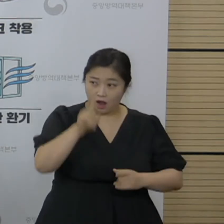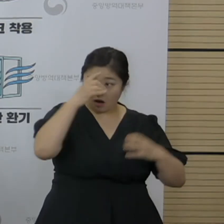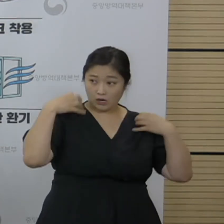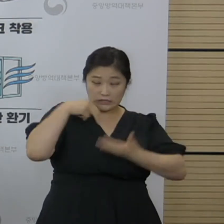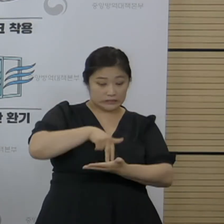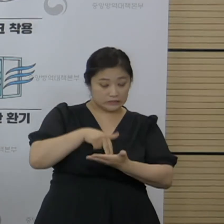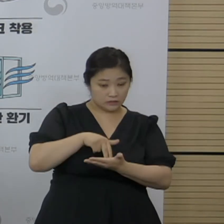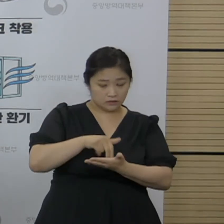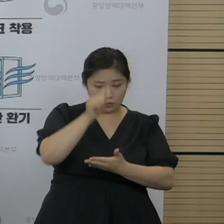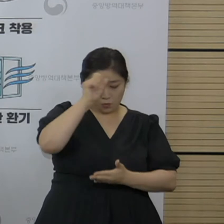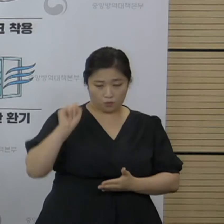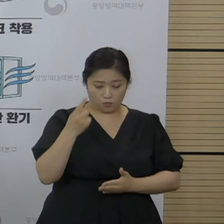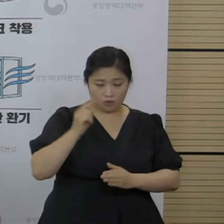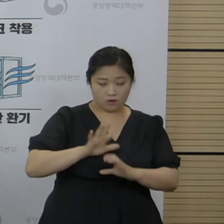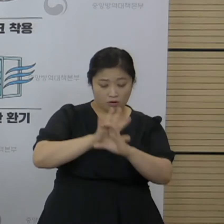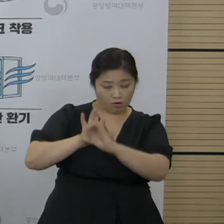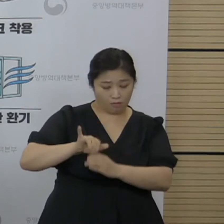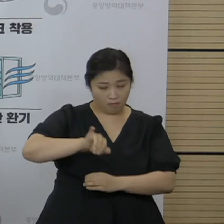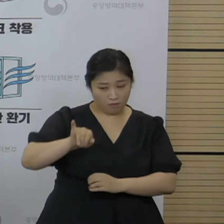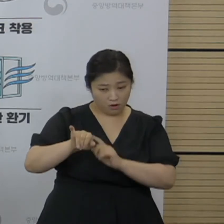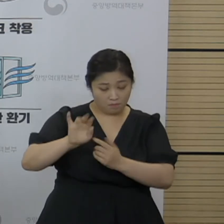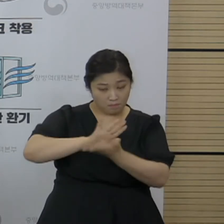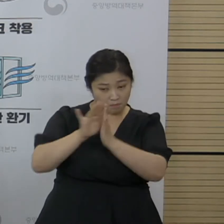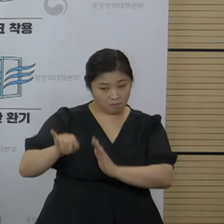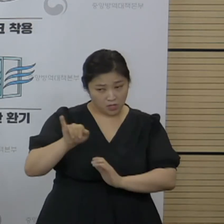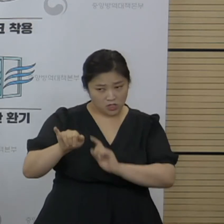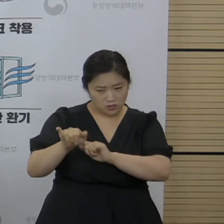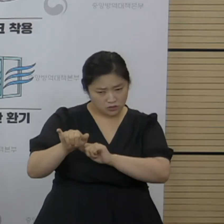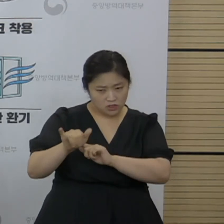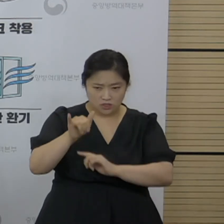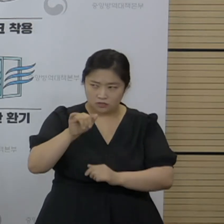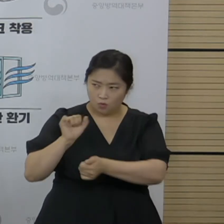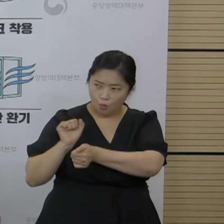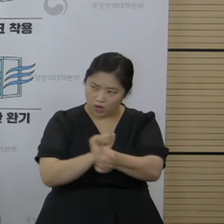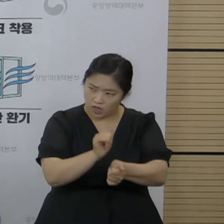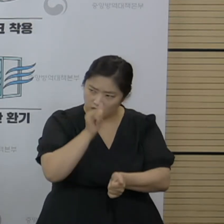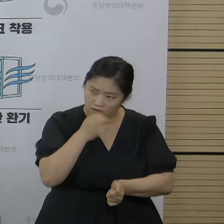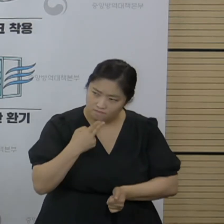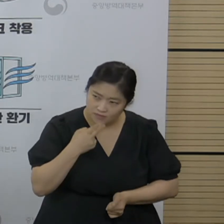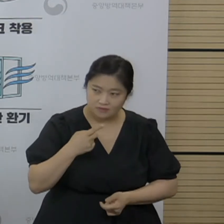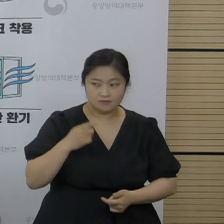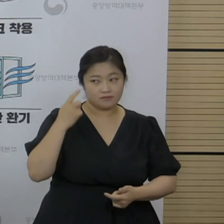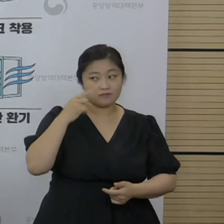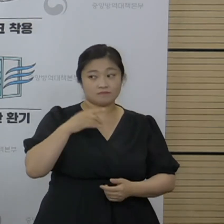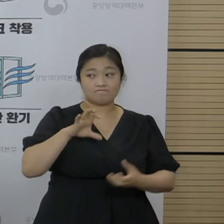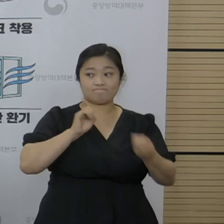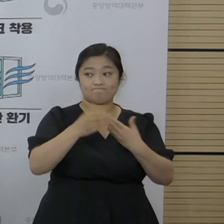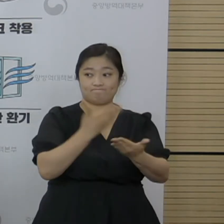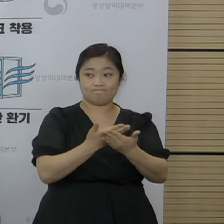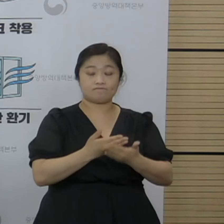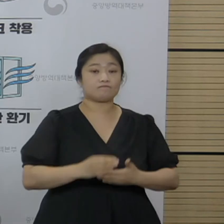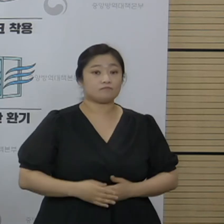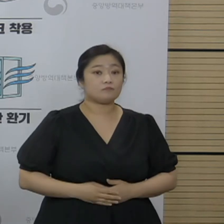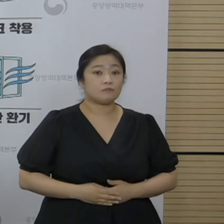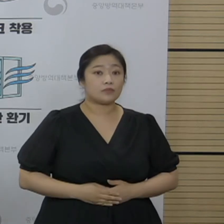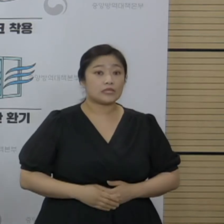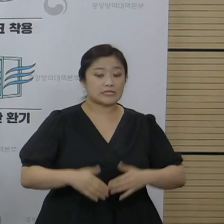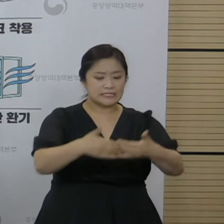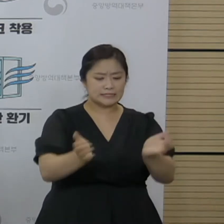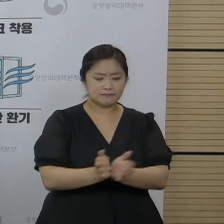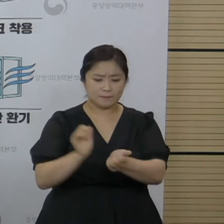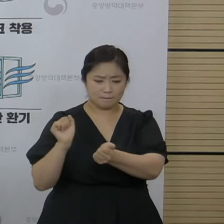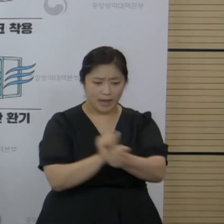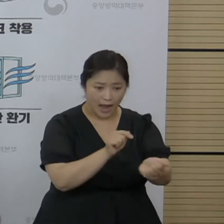변이 감염에 대한 가능성도 있다고 판단하는지 궁금하다는 질문입니다. 네, 집단